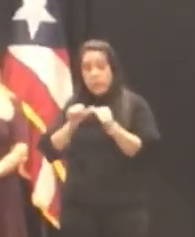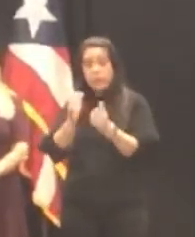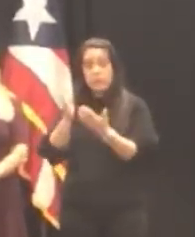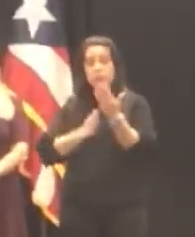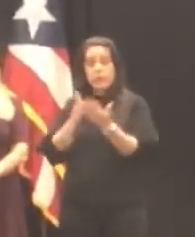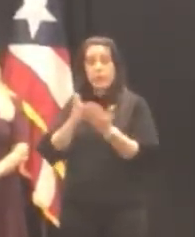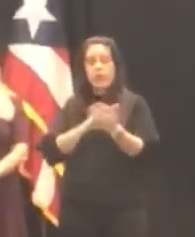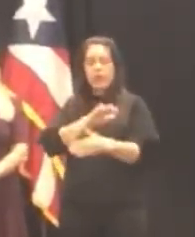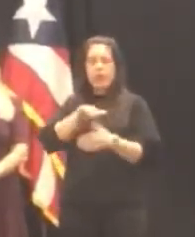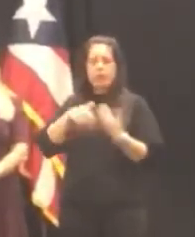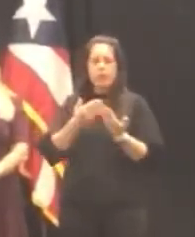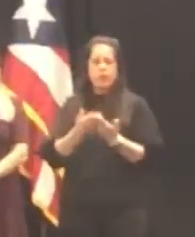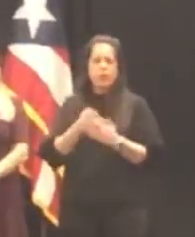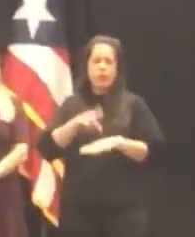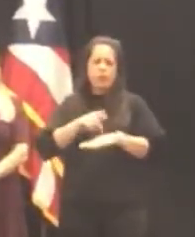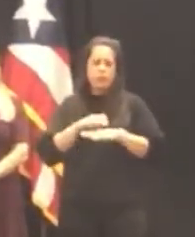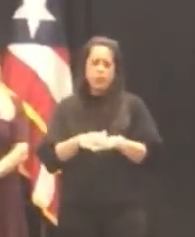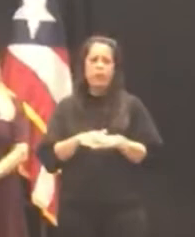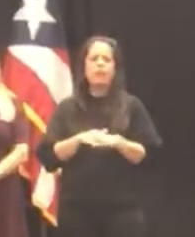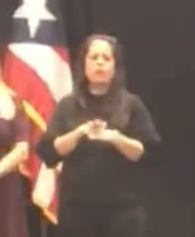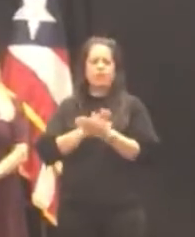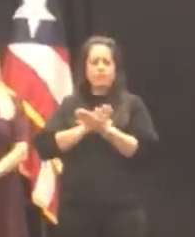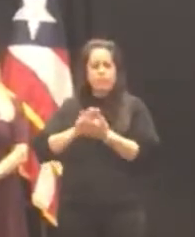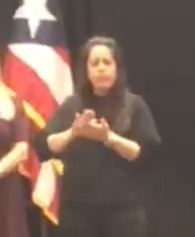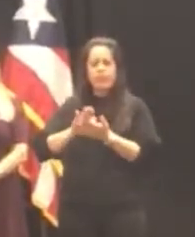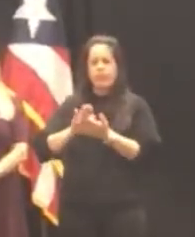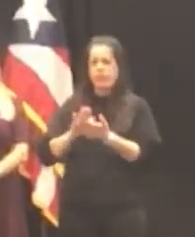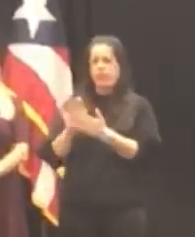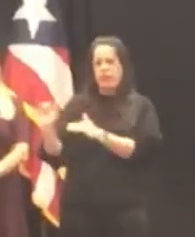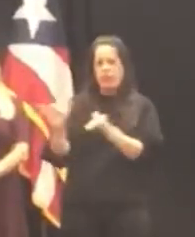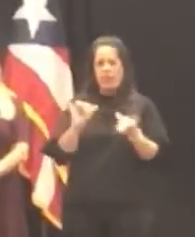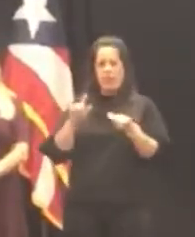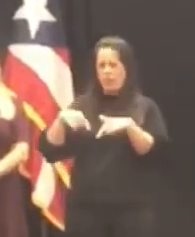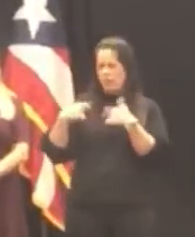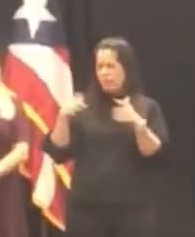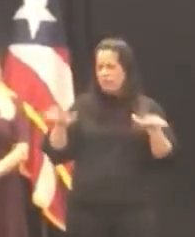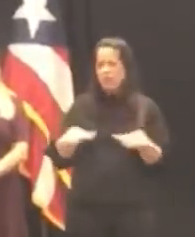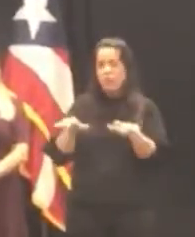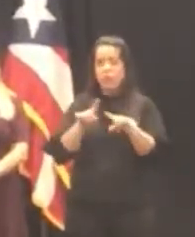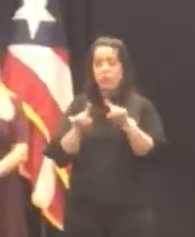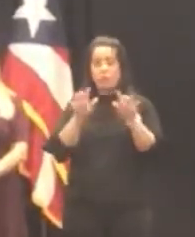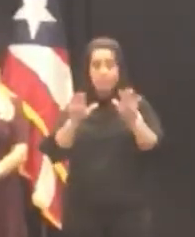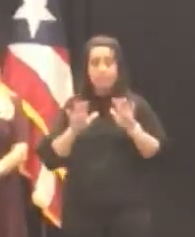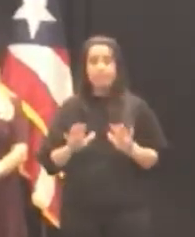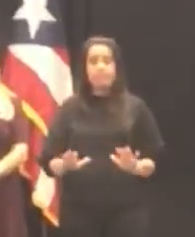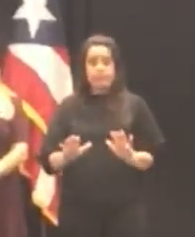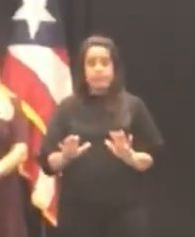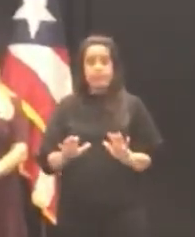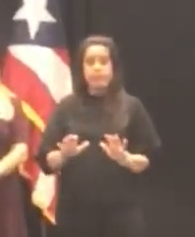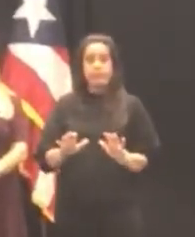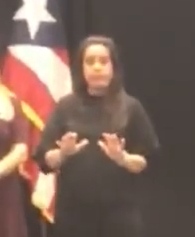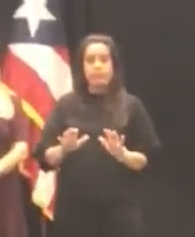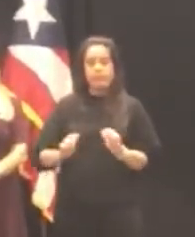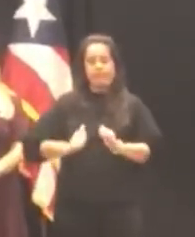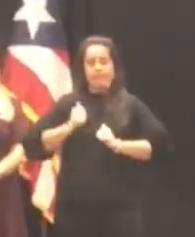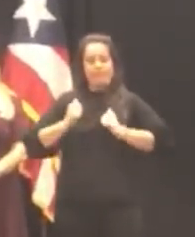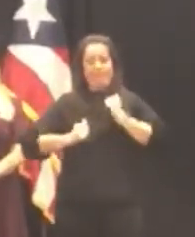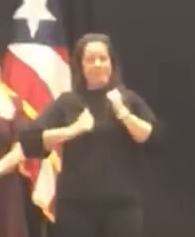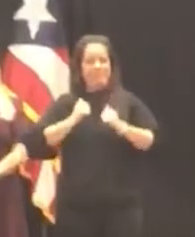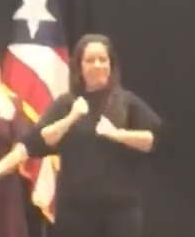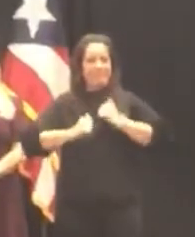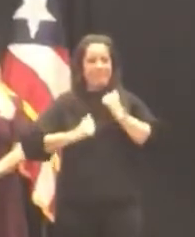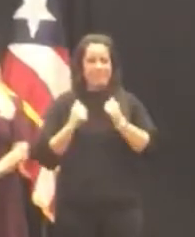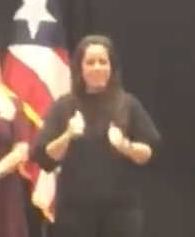bien a mi amada isla como lo he hecho toda mi vida pero con un maravilloso y renovado entusiasmo